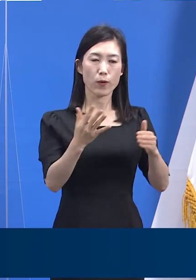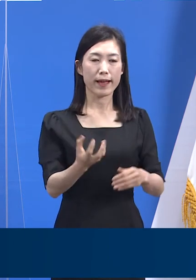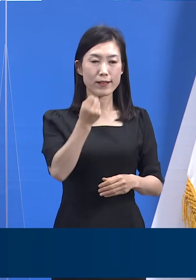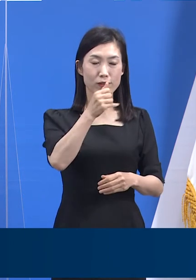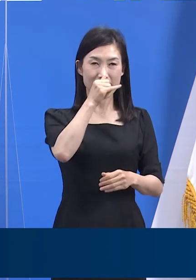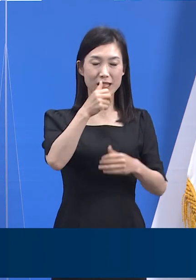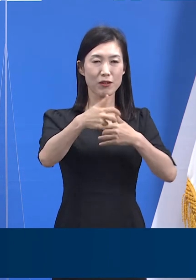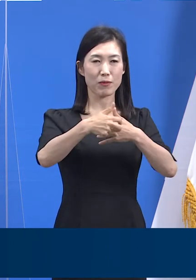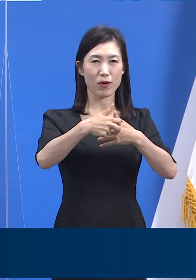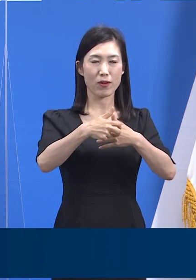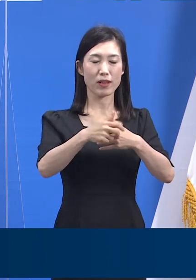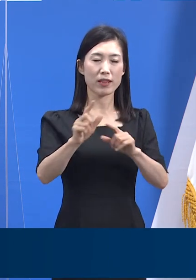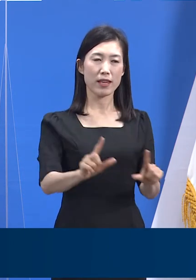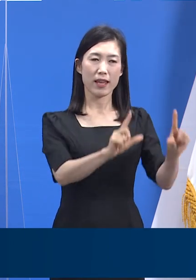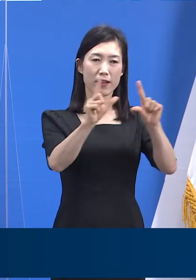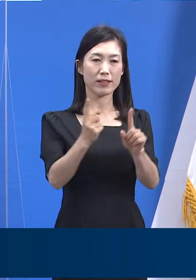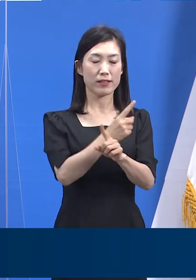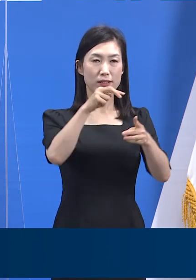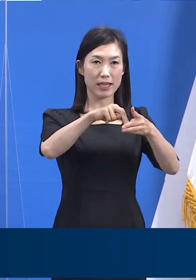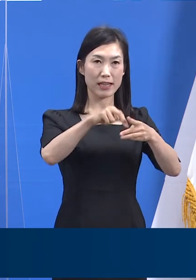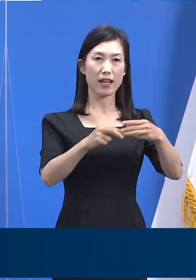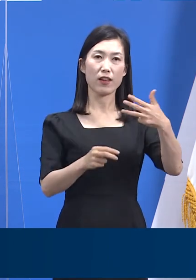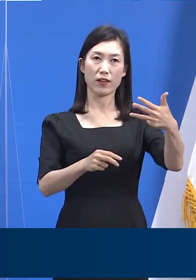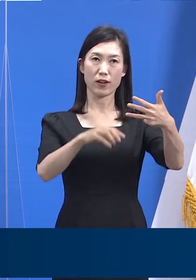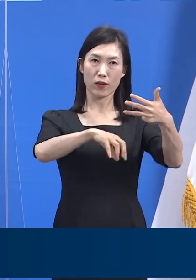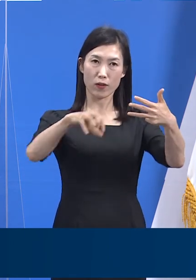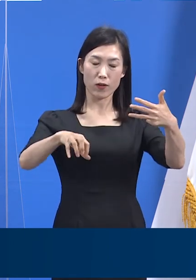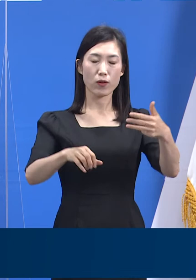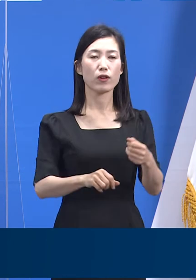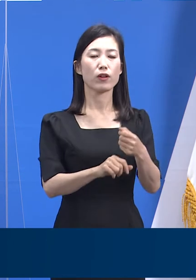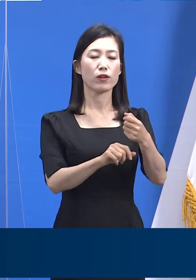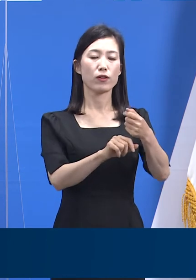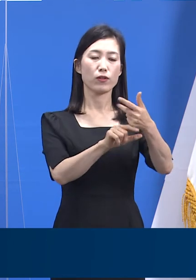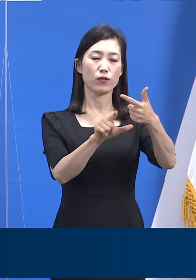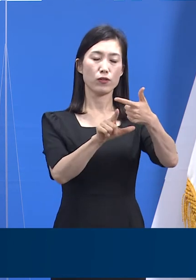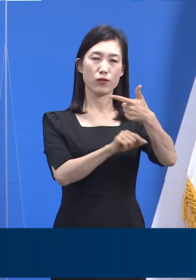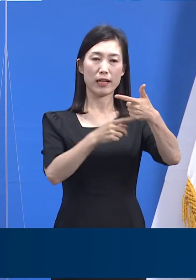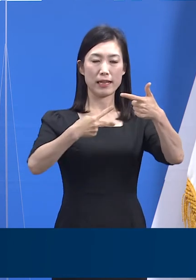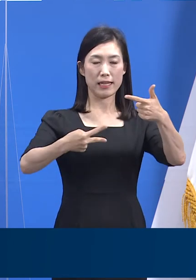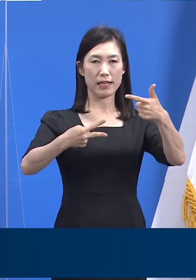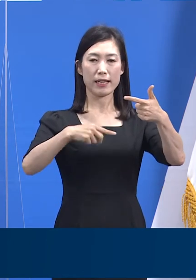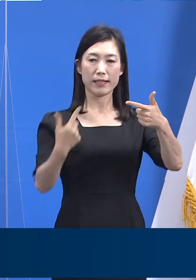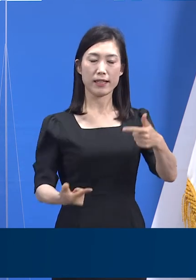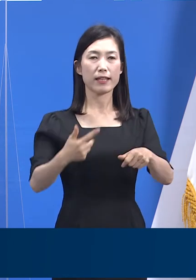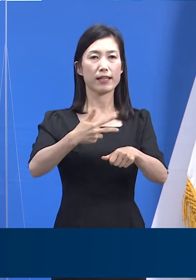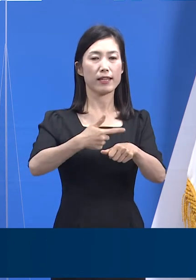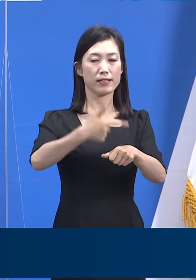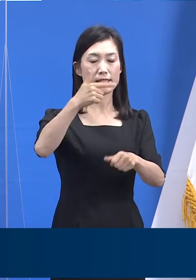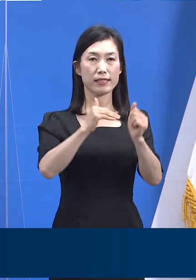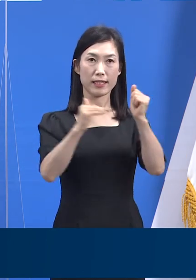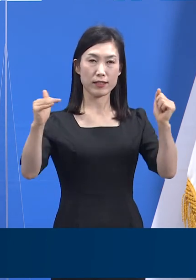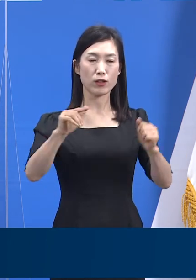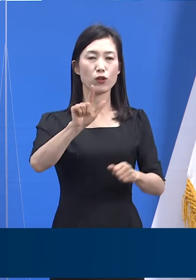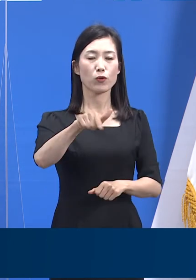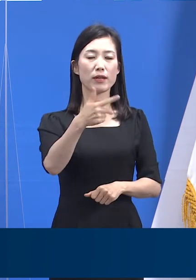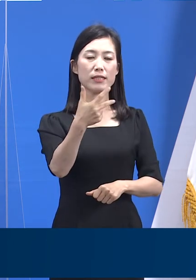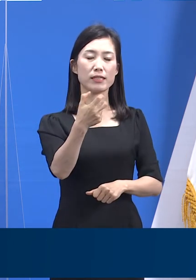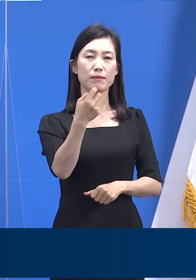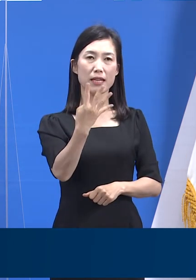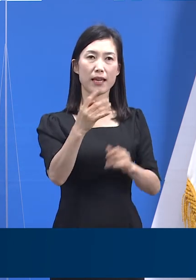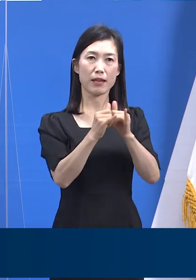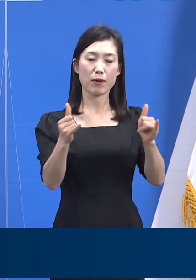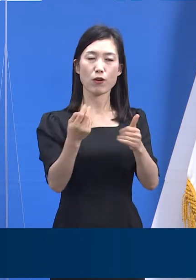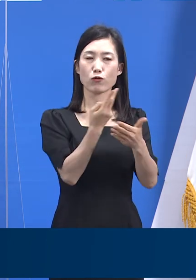8개의 일반 생활치료센터에는 6월 2일 18시 기준 674명 입소에